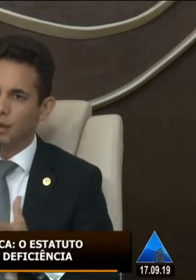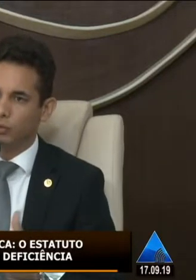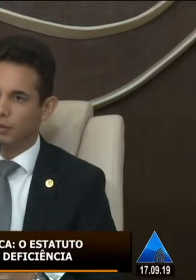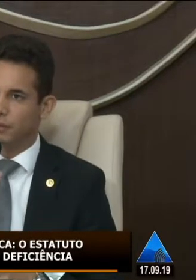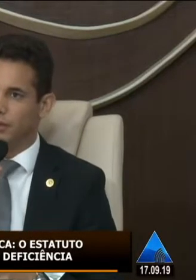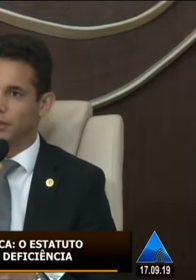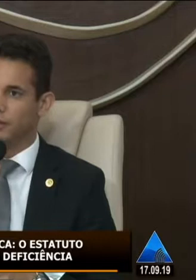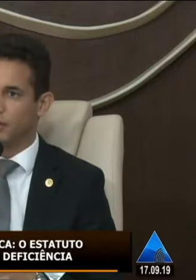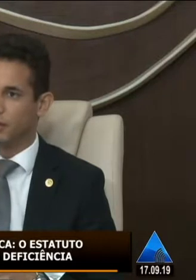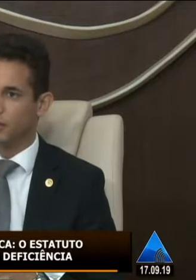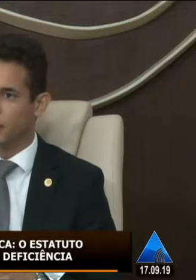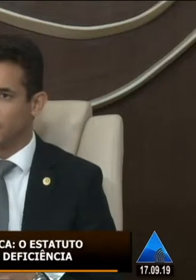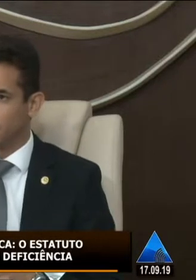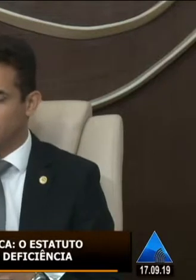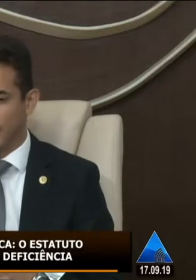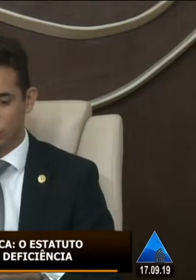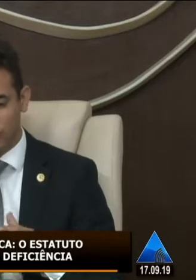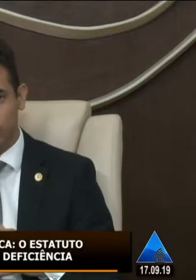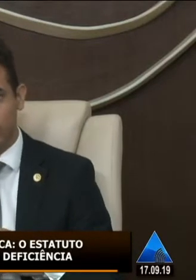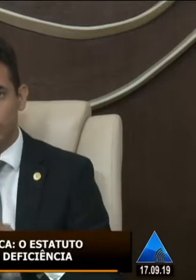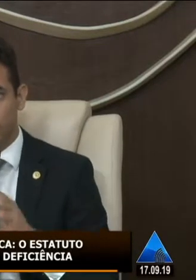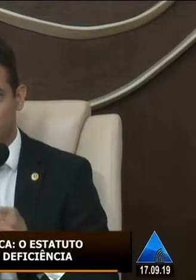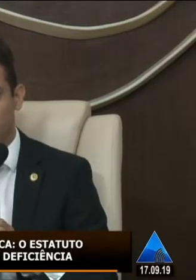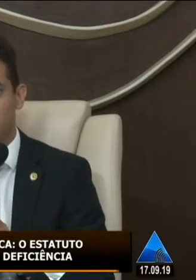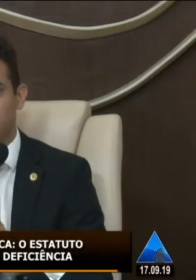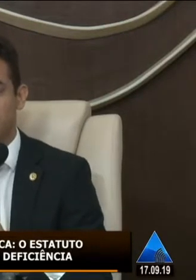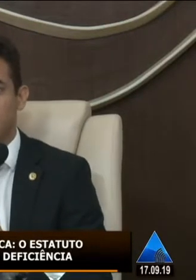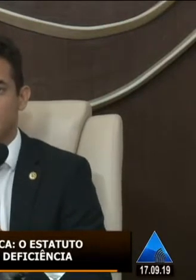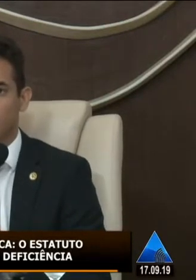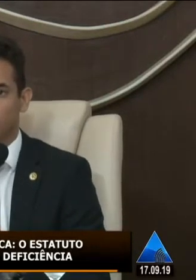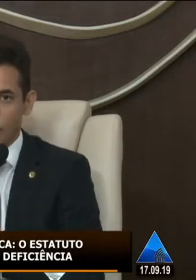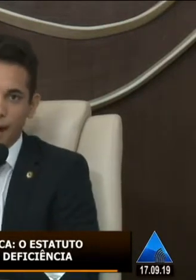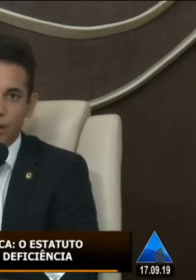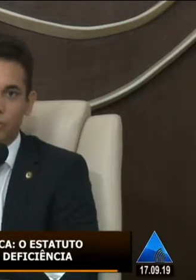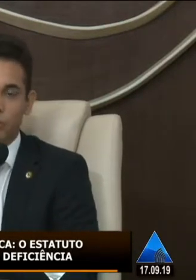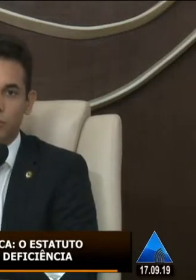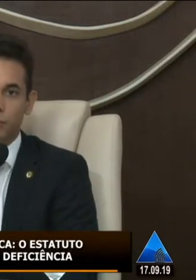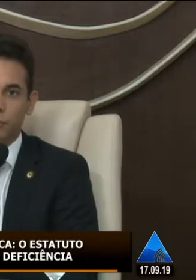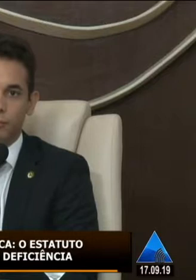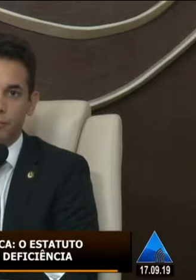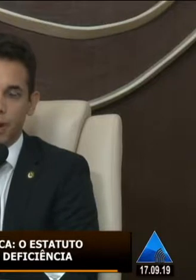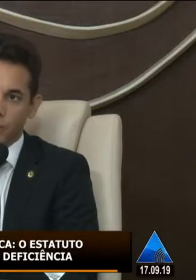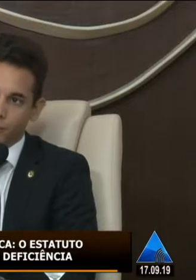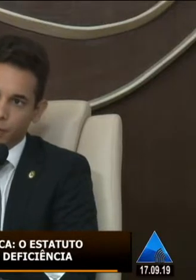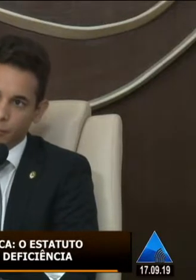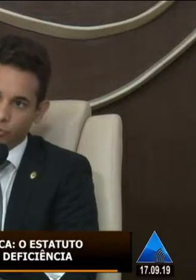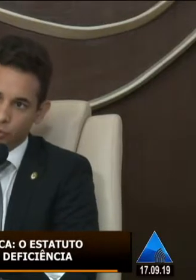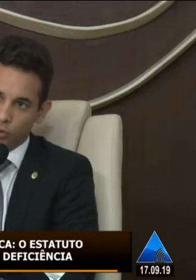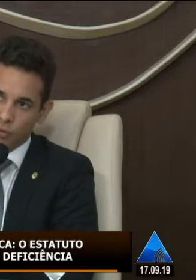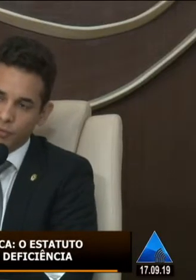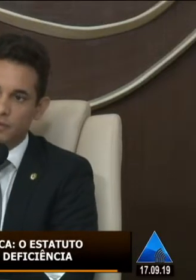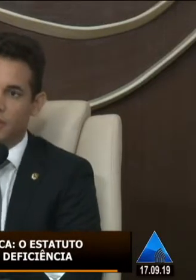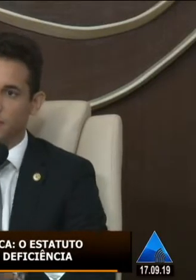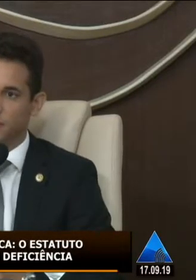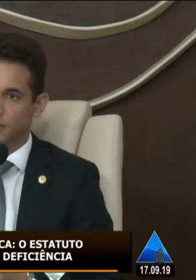trabalha no dia a dia que tem dentro das suas funções o trabalho para a pessoa